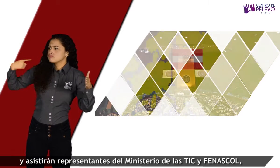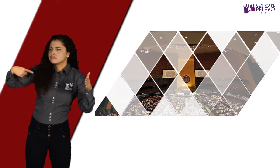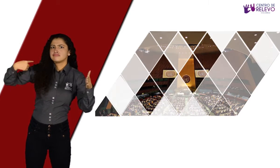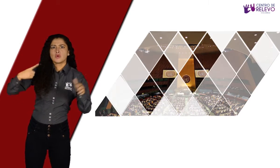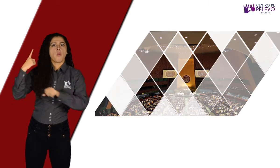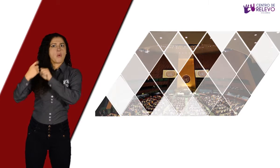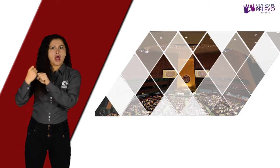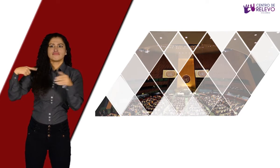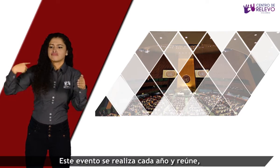TIC y FENASCO.